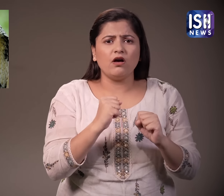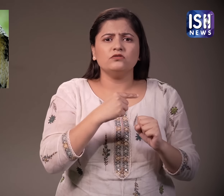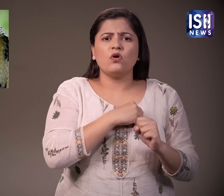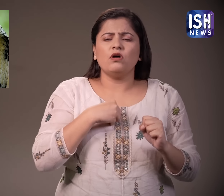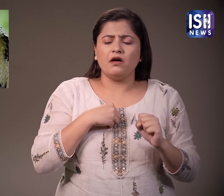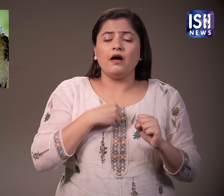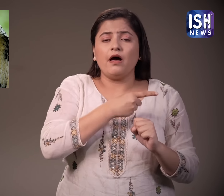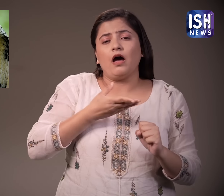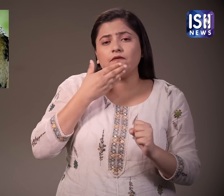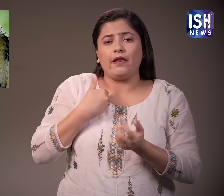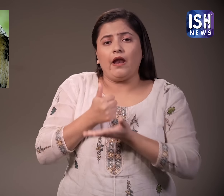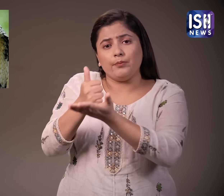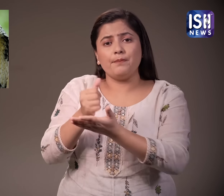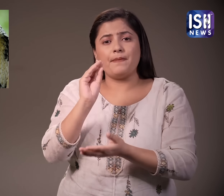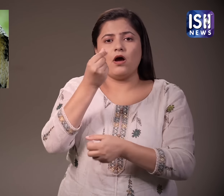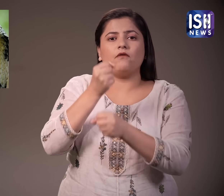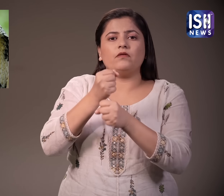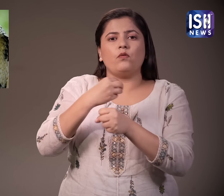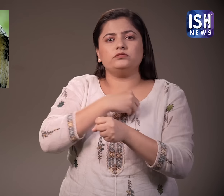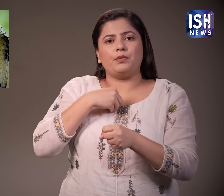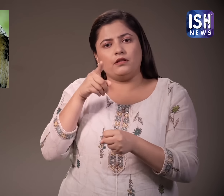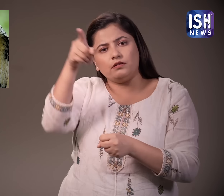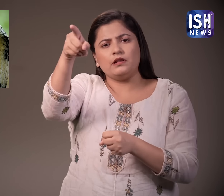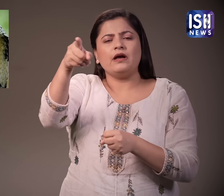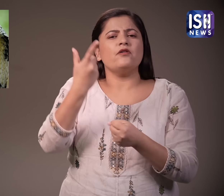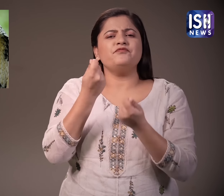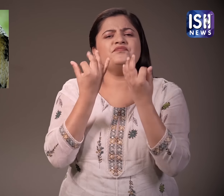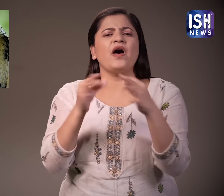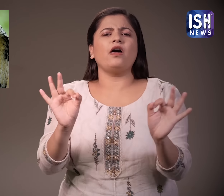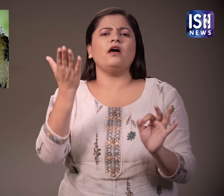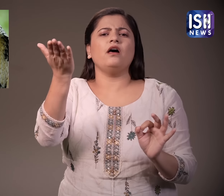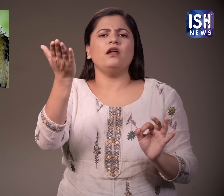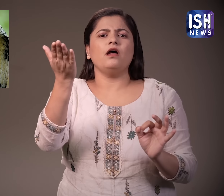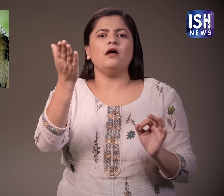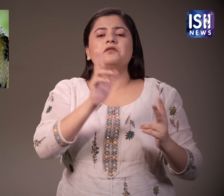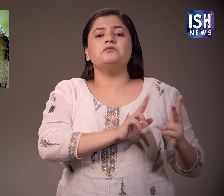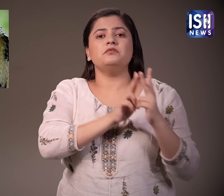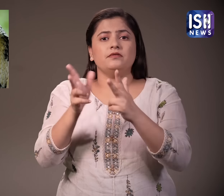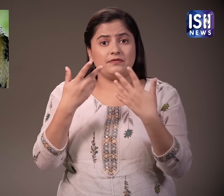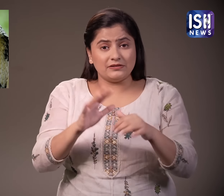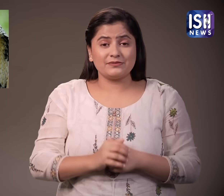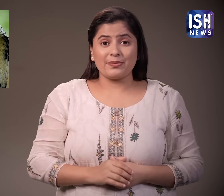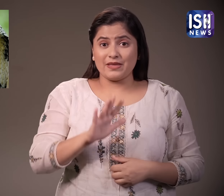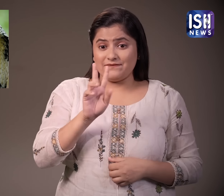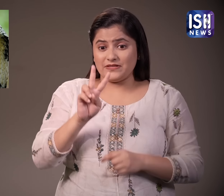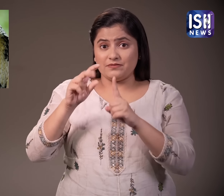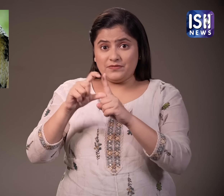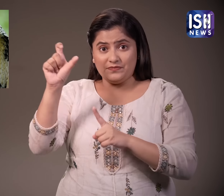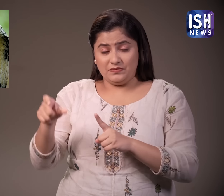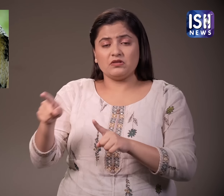कर दी थी गिरी ने उन्हें मुफ्तसाफ विरोधी जहर के लिये इस सरकारी अस्पतल जाने को कहा दुबे